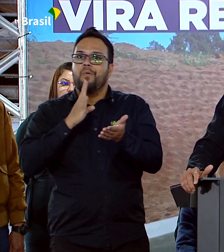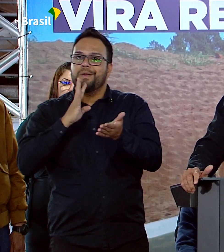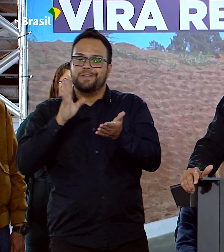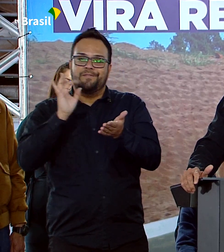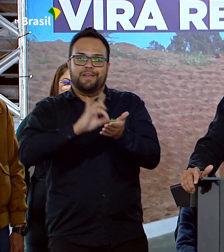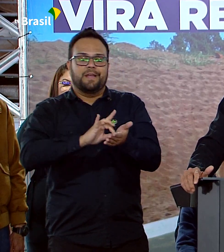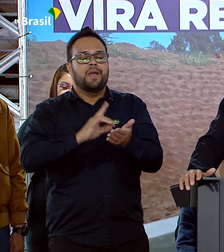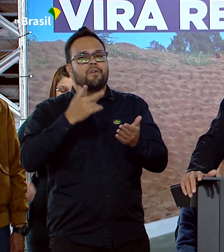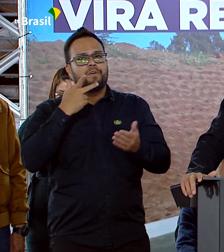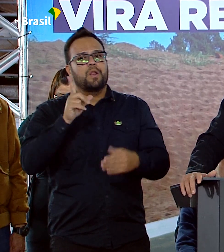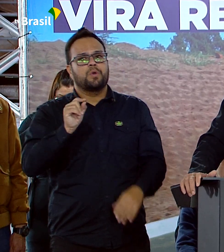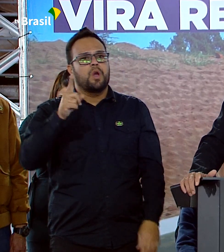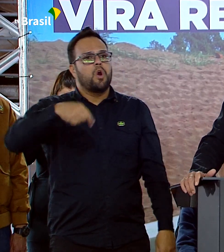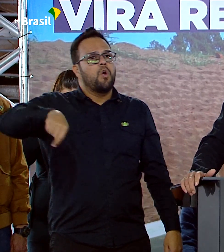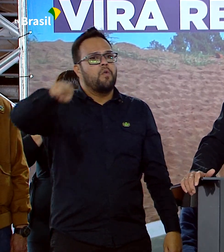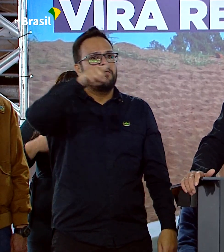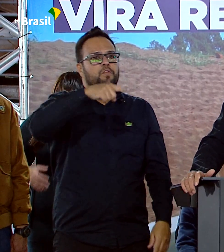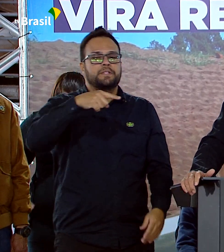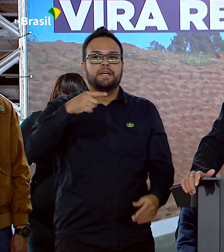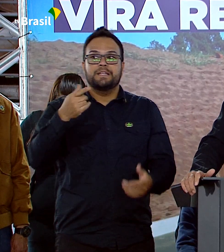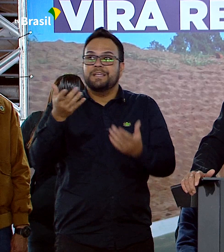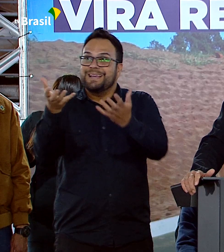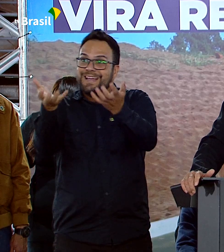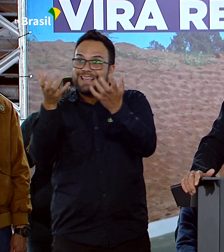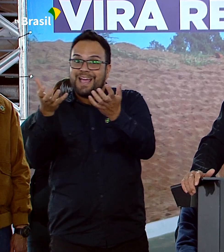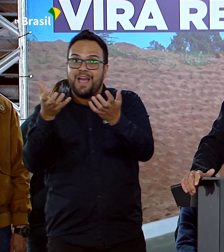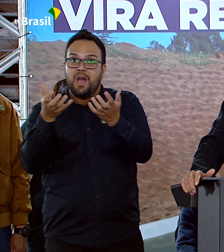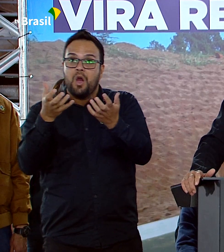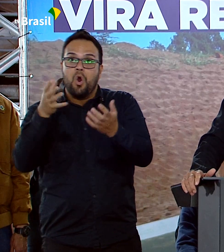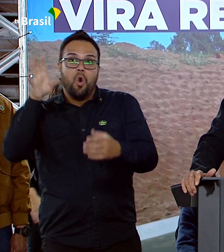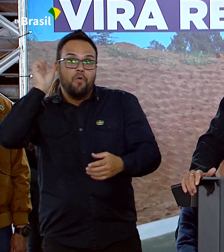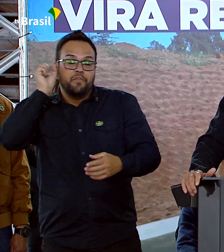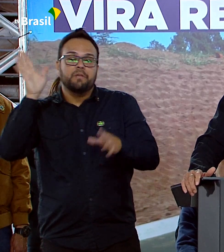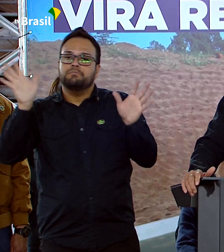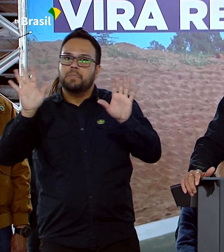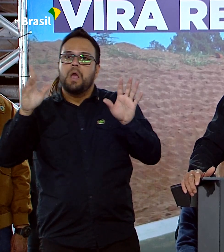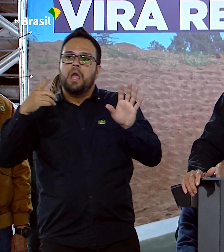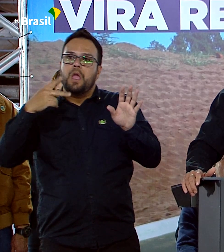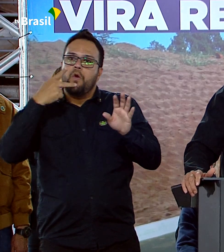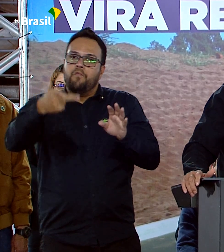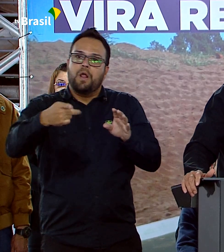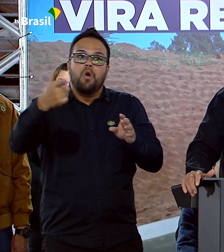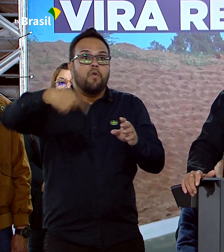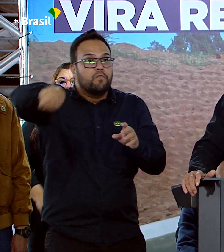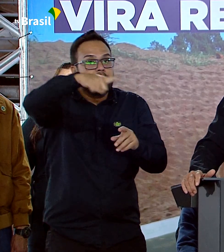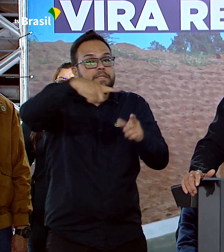Eu não digo o que vocês querem ouvir. Eu digo o que vocês devem ouvir.